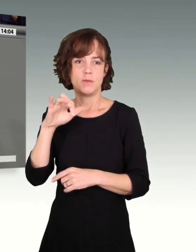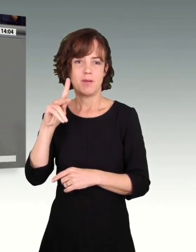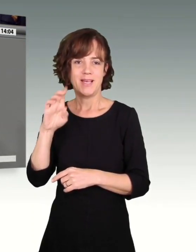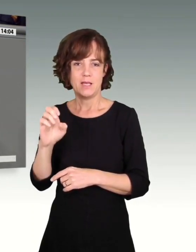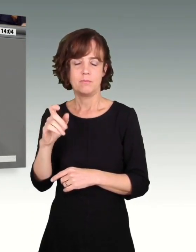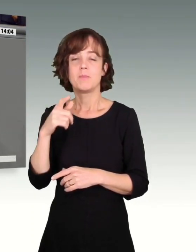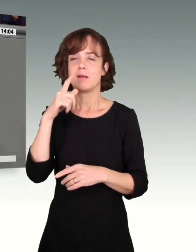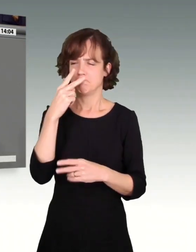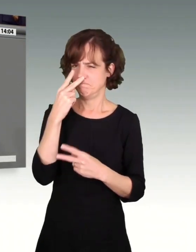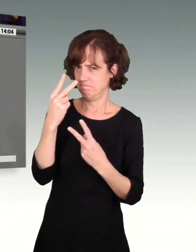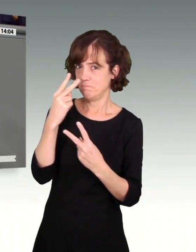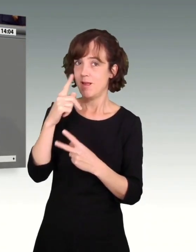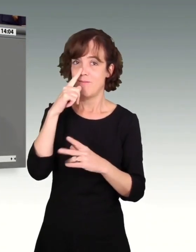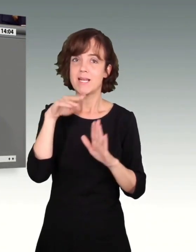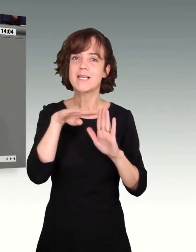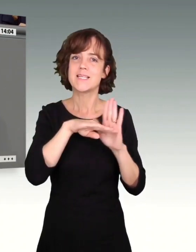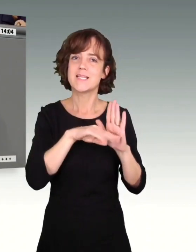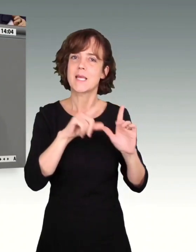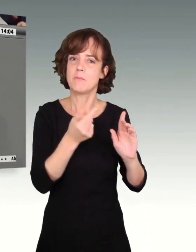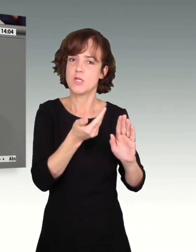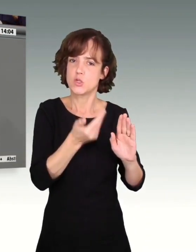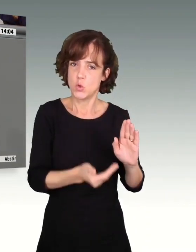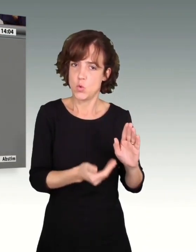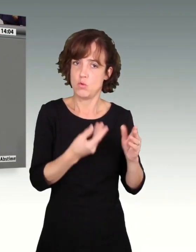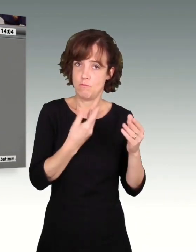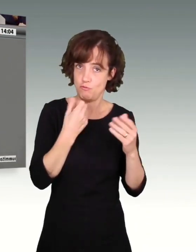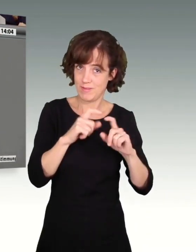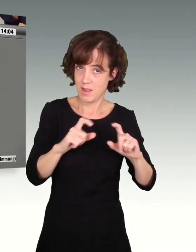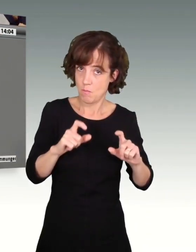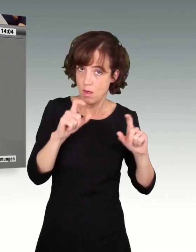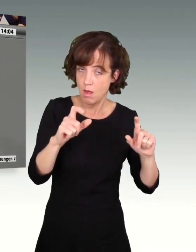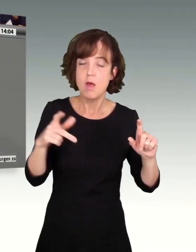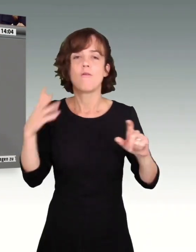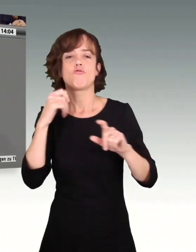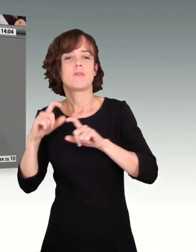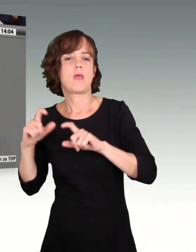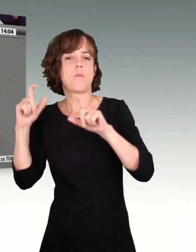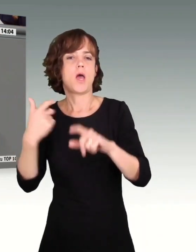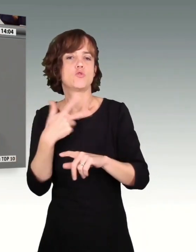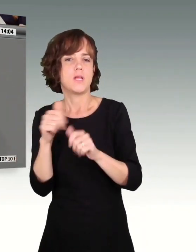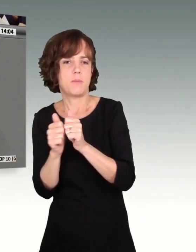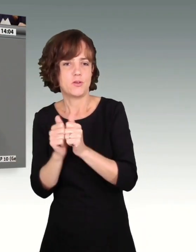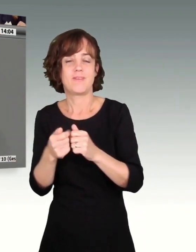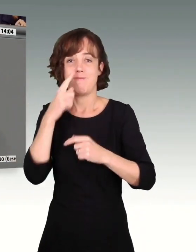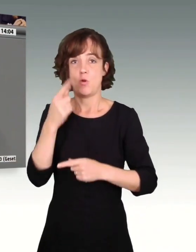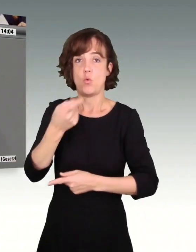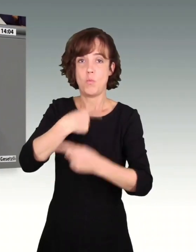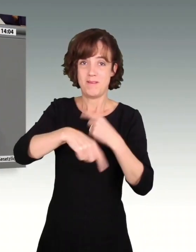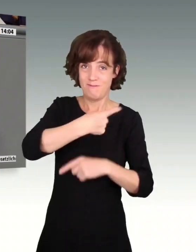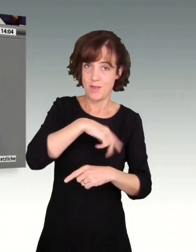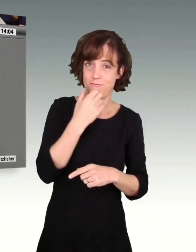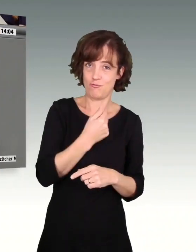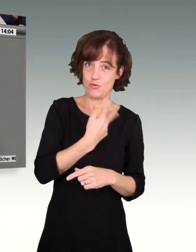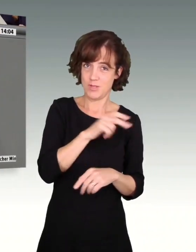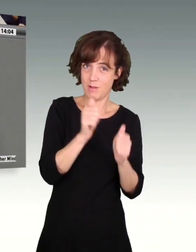dann wollen Sie über Sozialpartnerschaft sprechen. Und wenn wir über Sozialpartnerschaft sprechen, dann wollen Sie über negative Koalitionsfreiheit